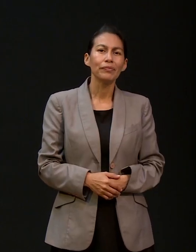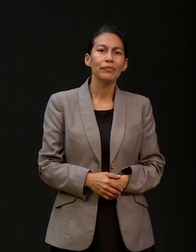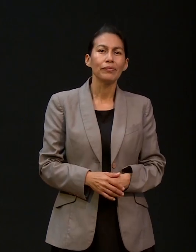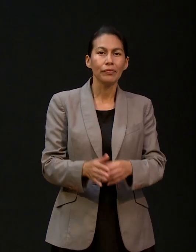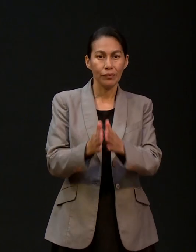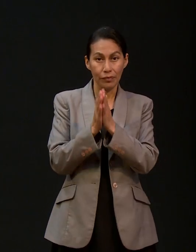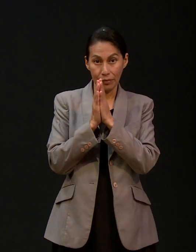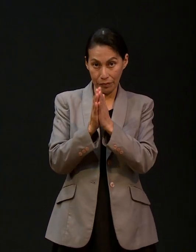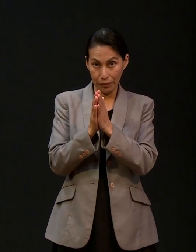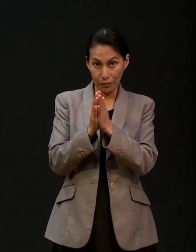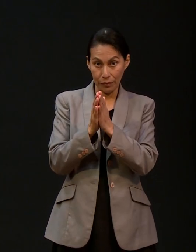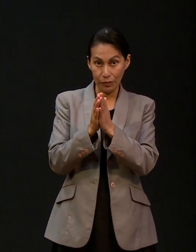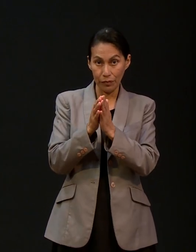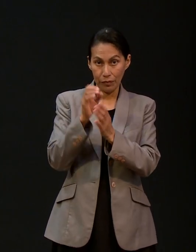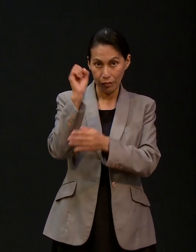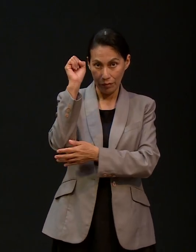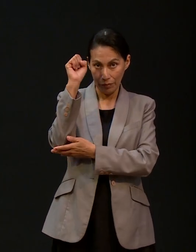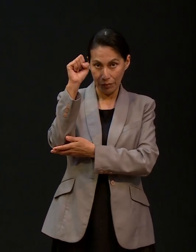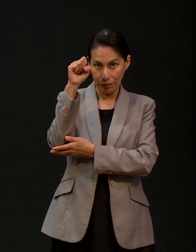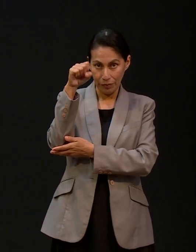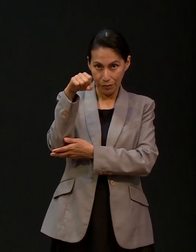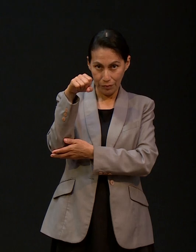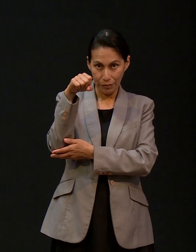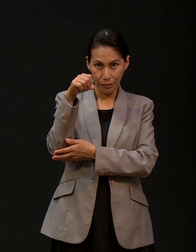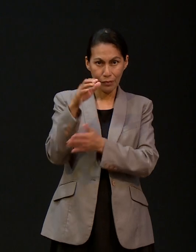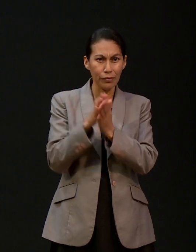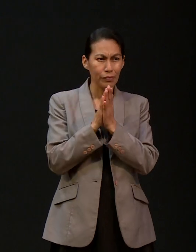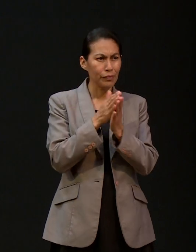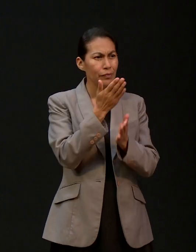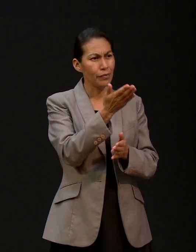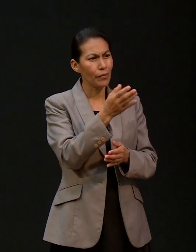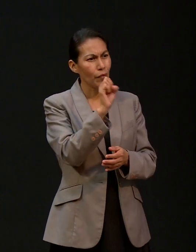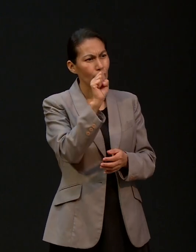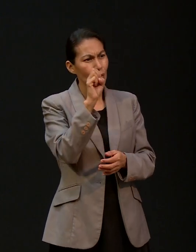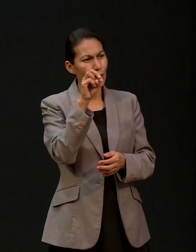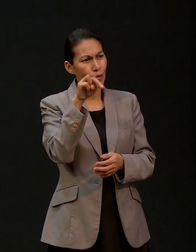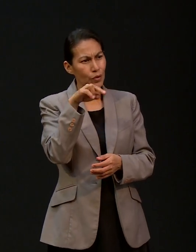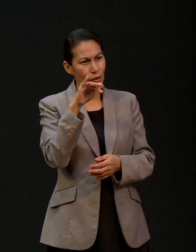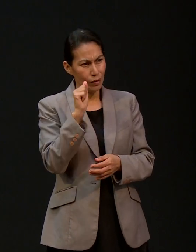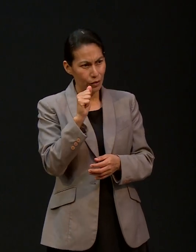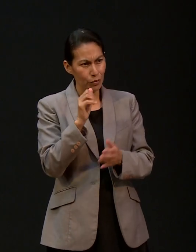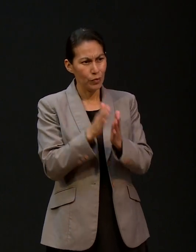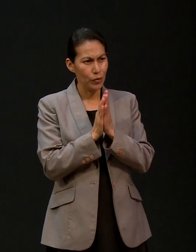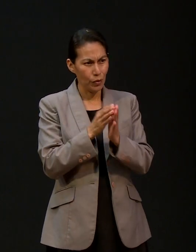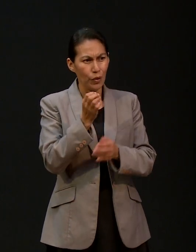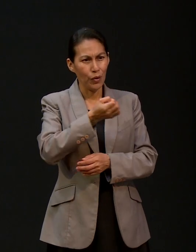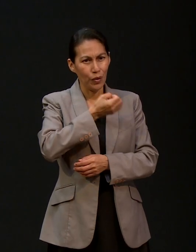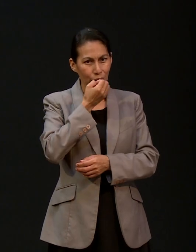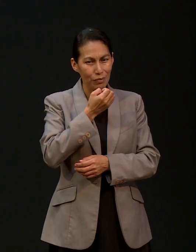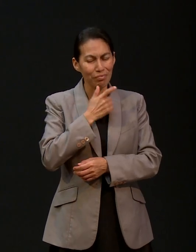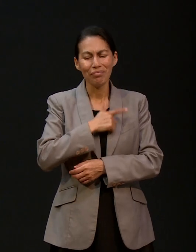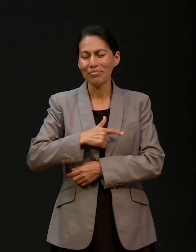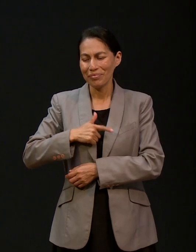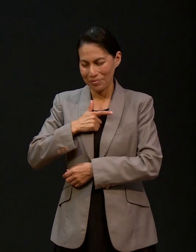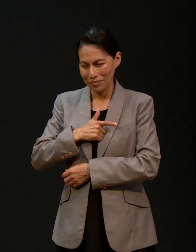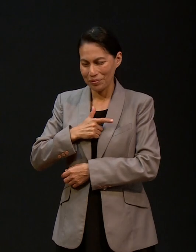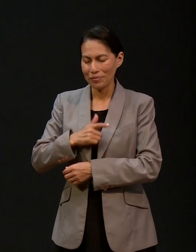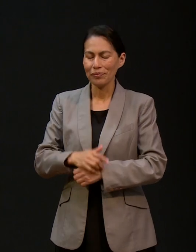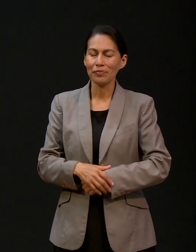y agradecimientos así que inclinen su rostro donde quiera que estés voy a pedirle a Sonia tenga la bondad de acompañarnos en